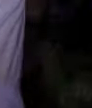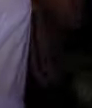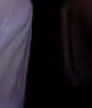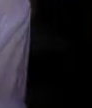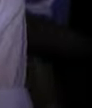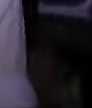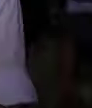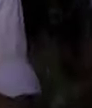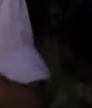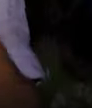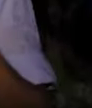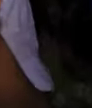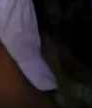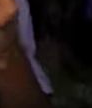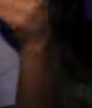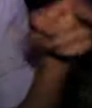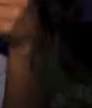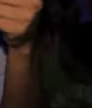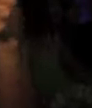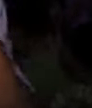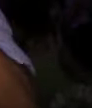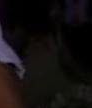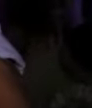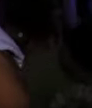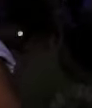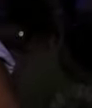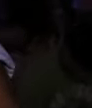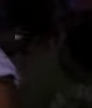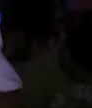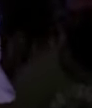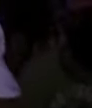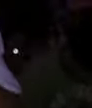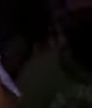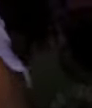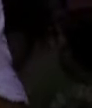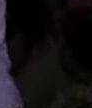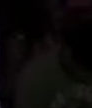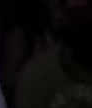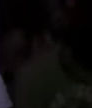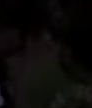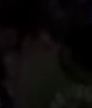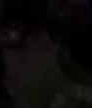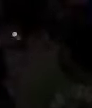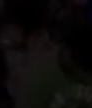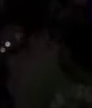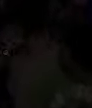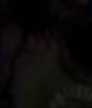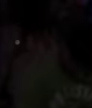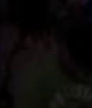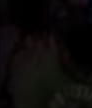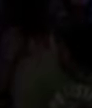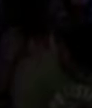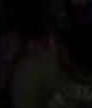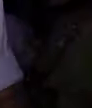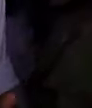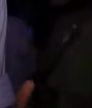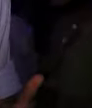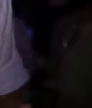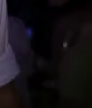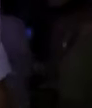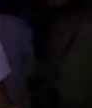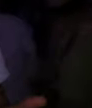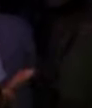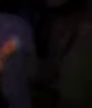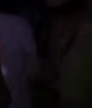estamos trocando essas informações, experiências enquanto dança, a respeito da cultura surda. Música